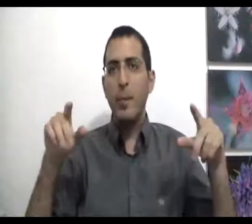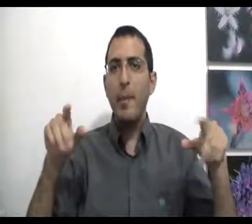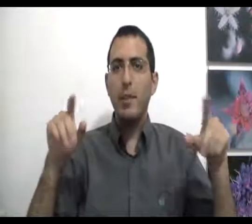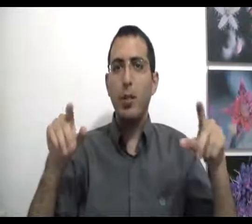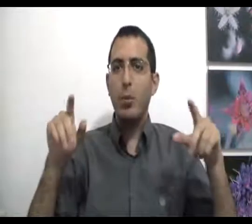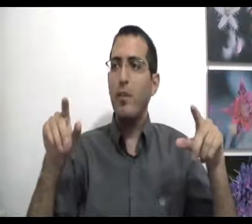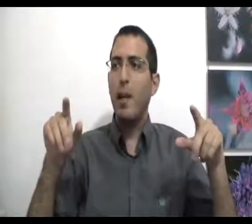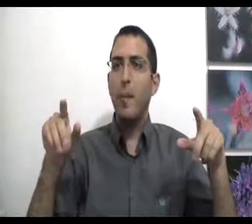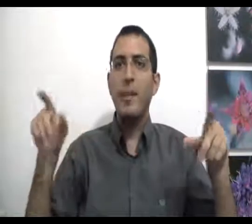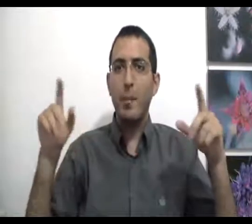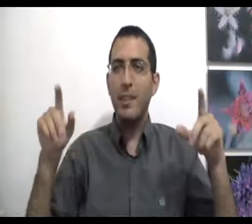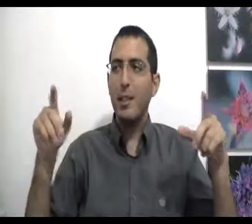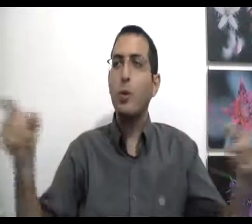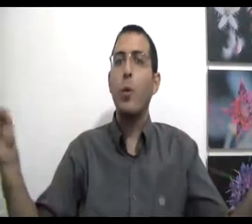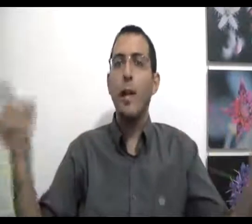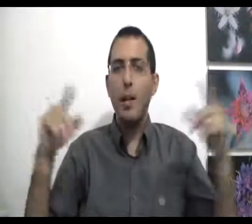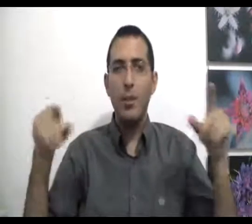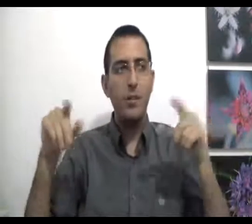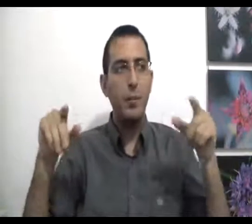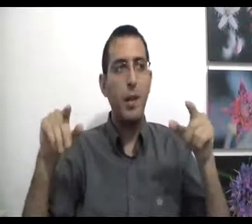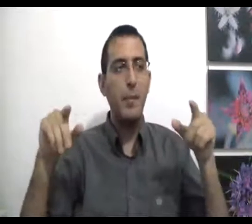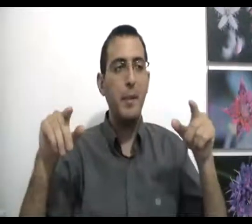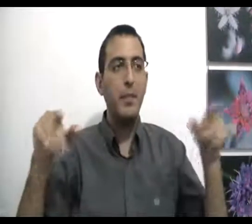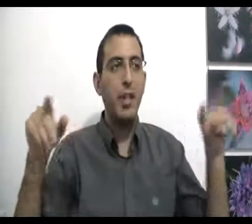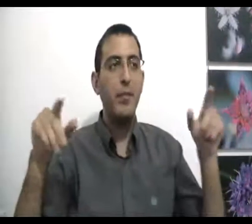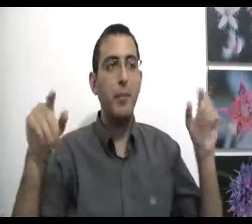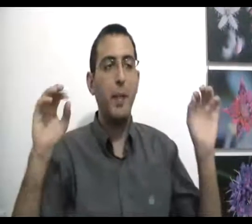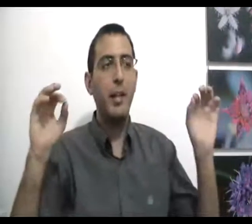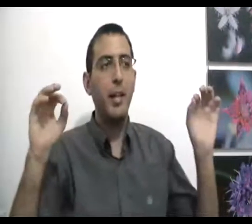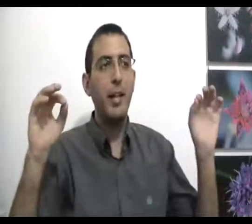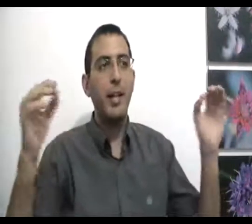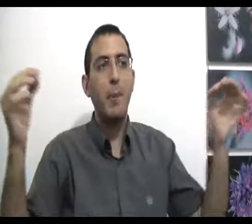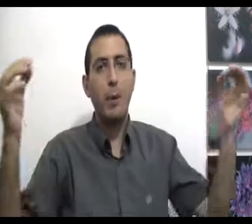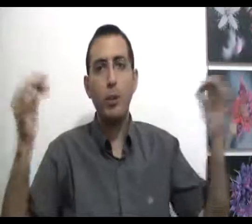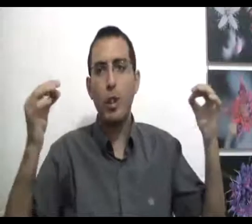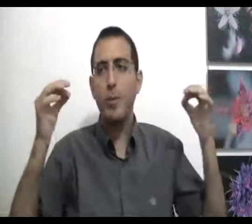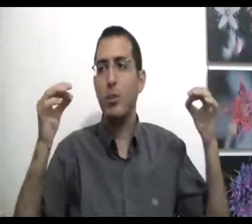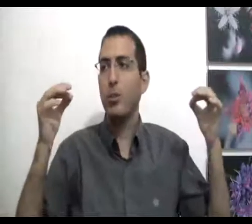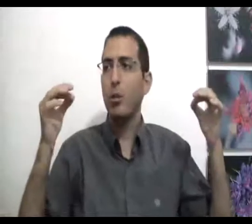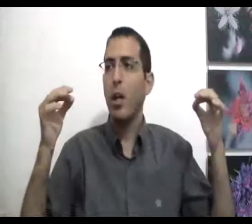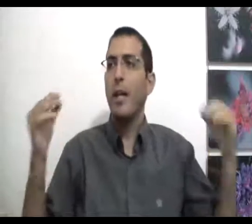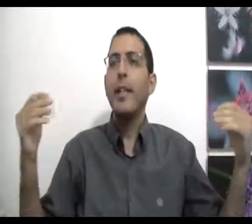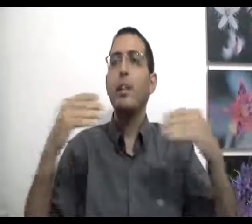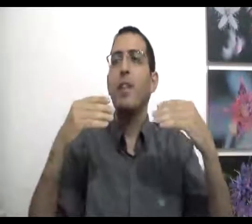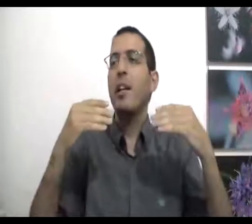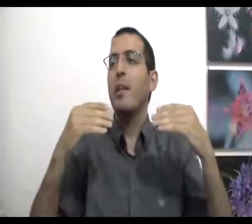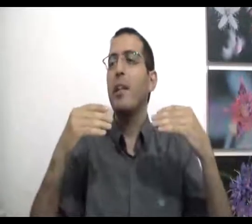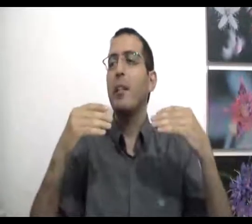באמת נכון הוא אוהב אותך באמת כי מצד האמת כולם אוהבים אותך באמת ותכף נסביר גם כן את העניין כי במרות של המציאות יש אהבה אמיתית